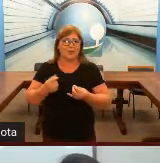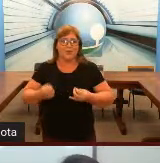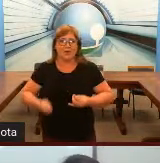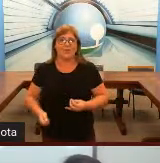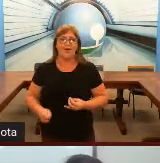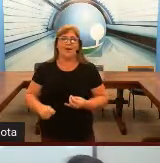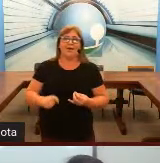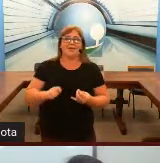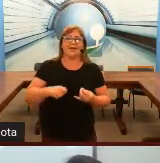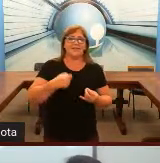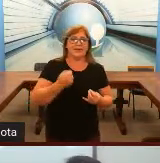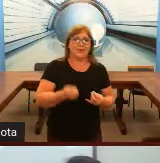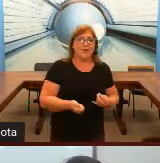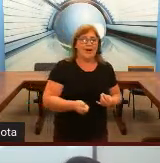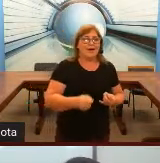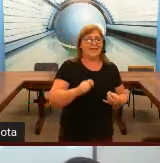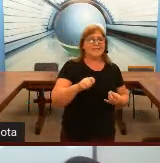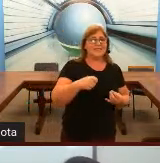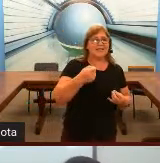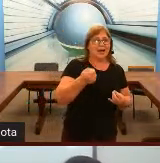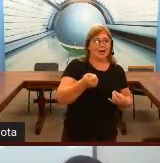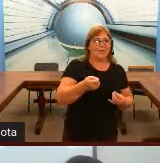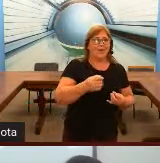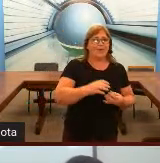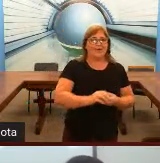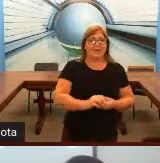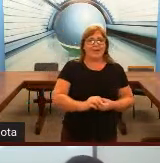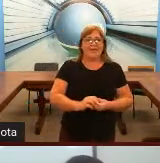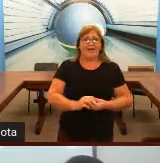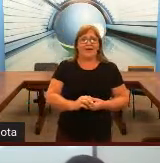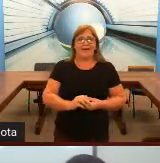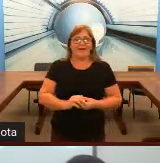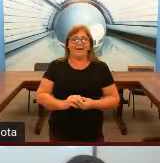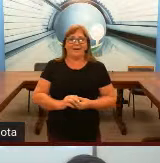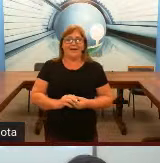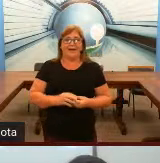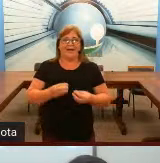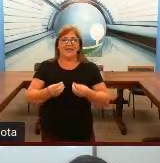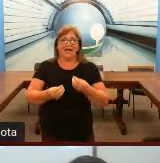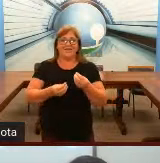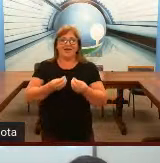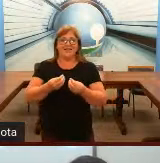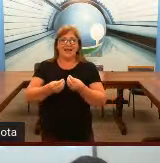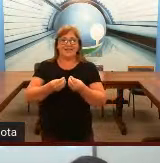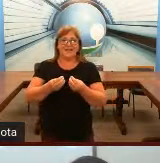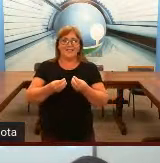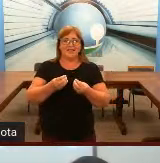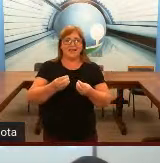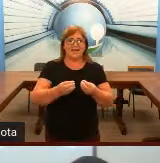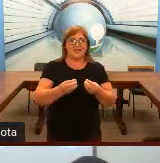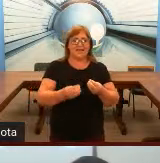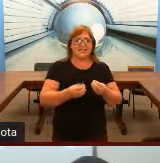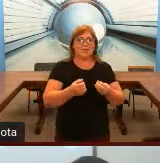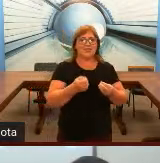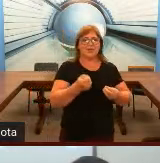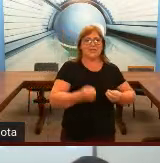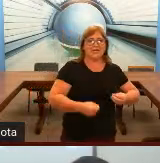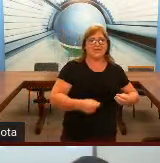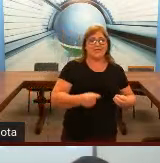manual. Nasceu. Cada sinal, né? É através dessas posições, quer dizer,